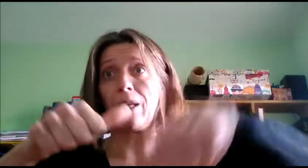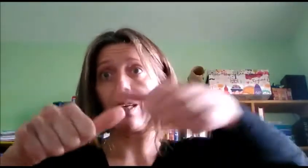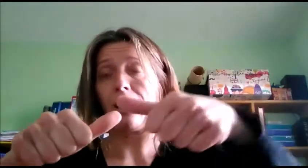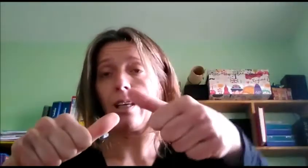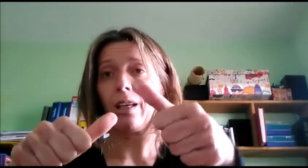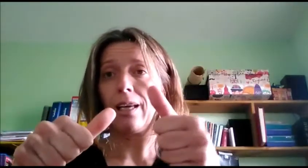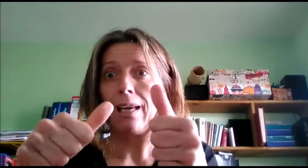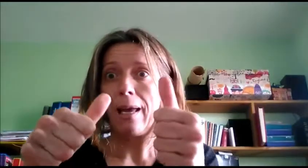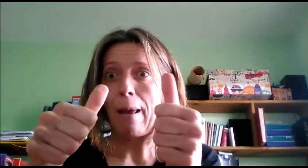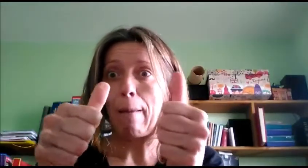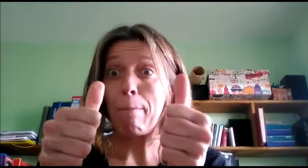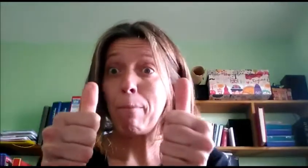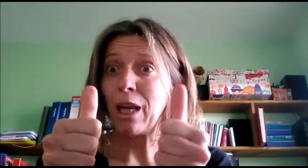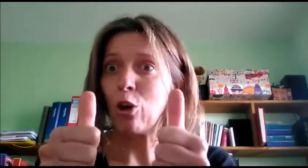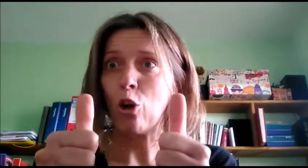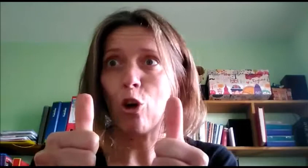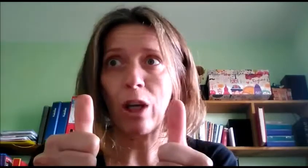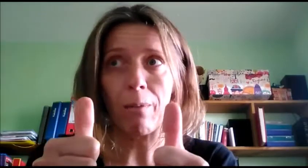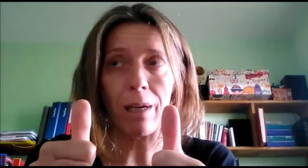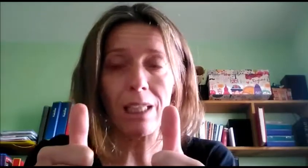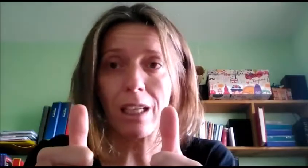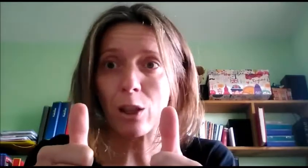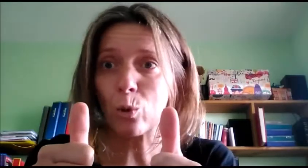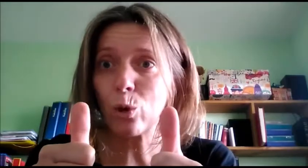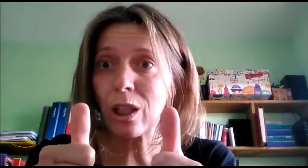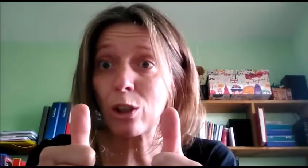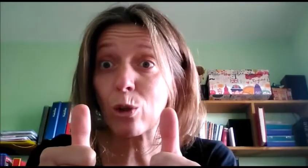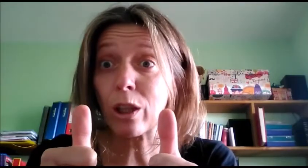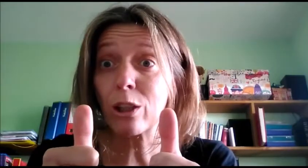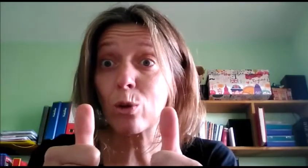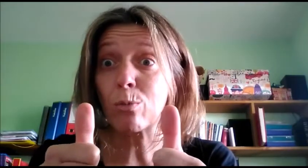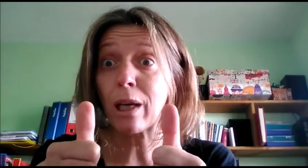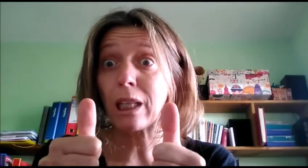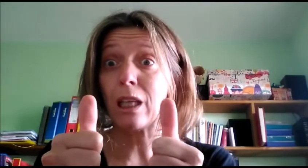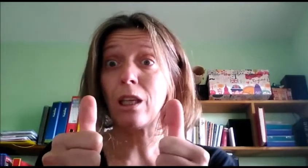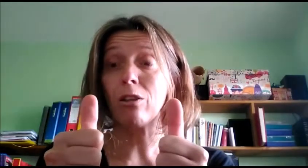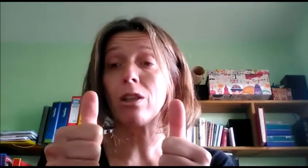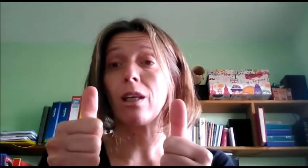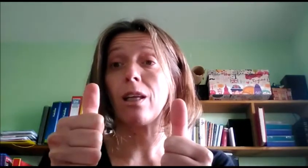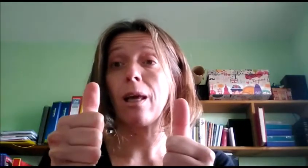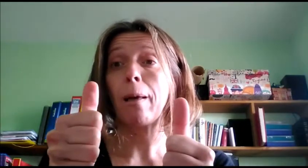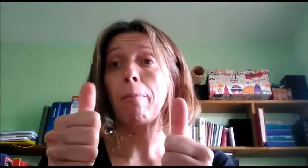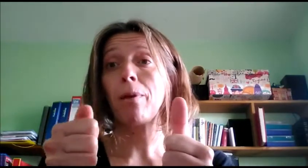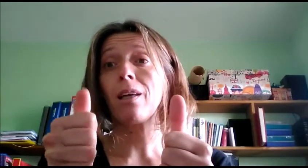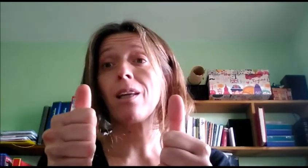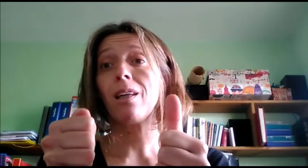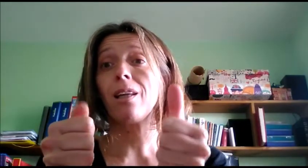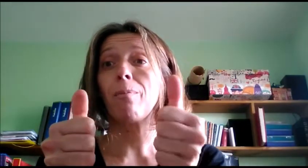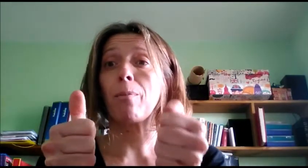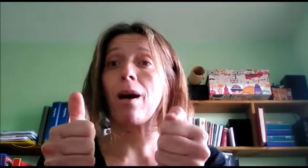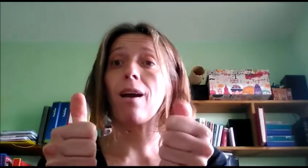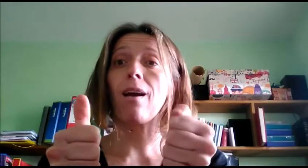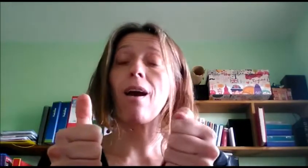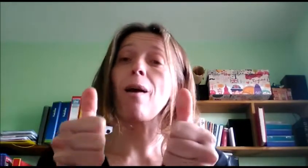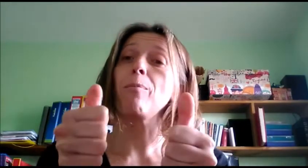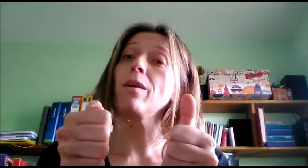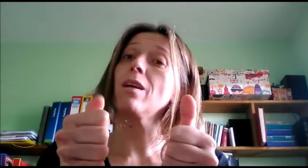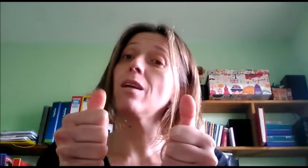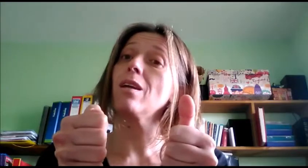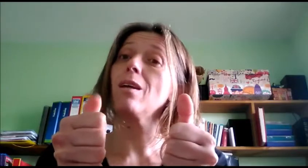Pik Pero lo que más les gusta es coger sus martillitos y Piki Paka Piki